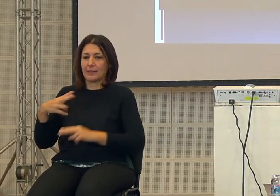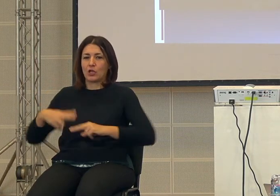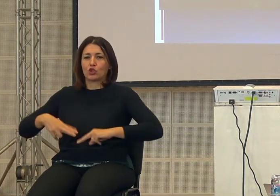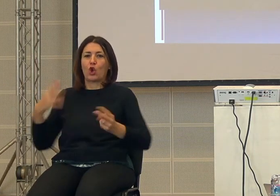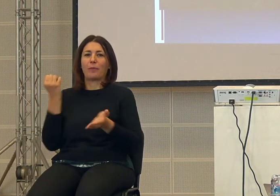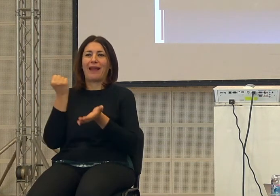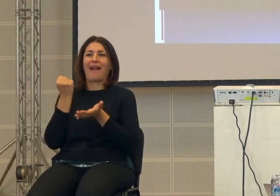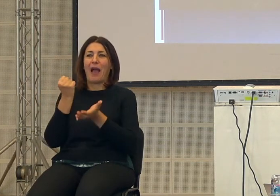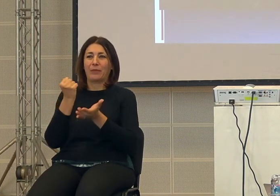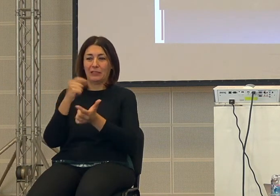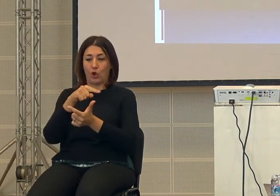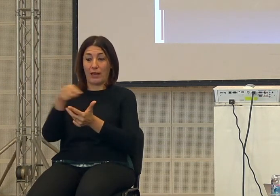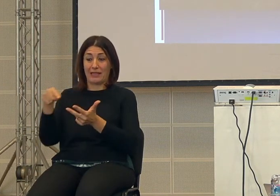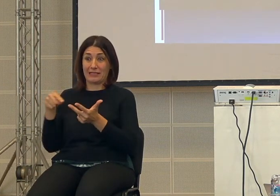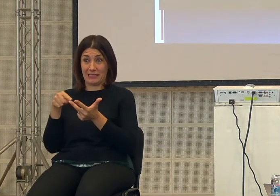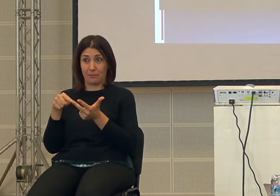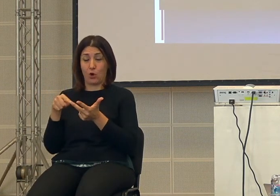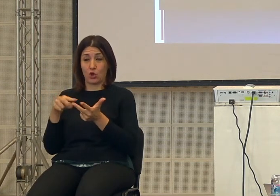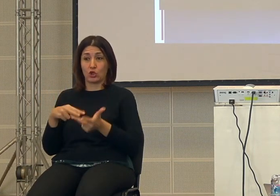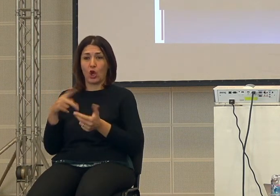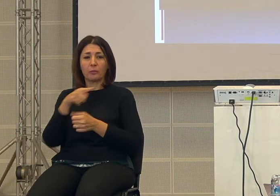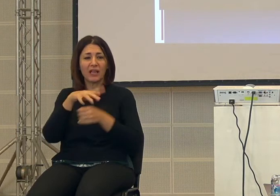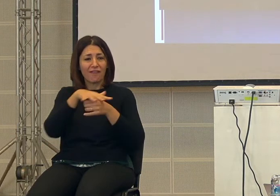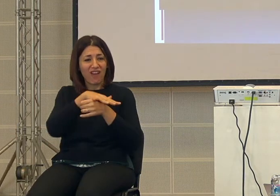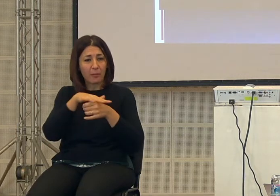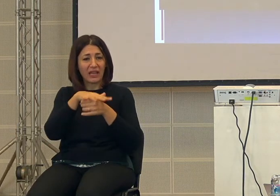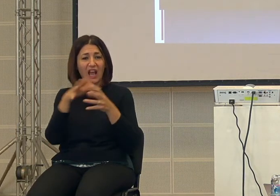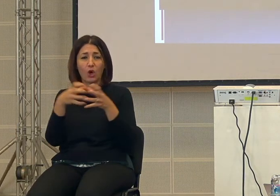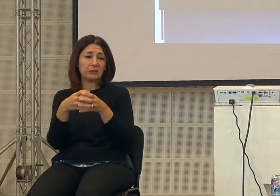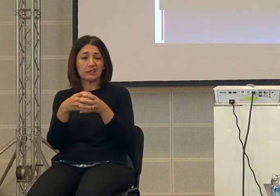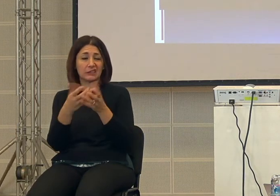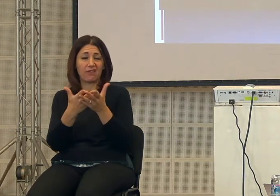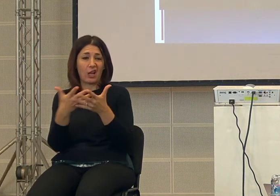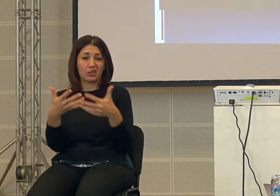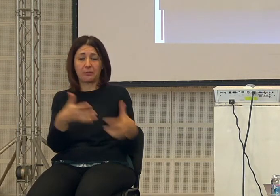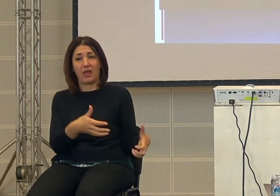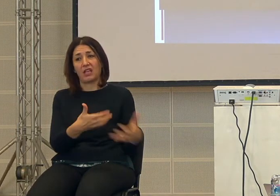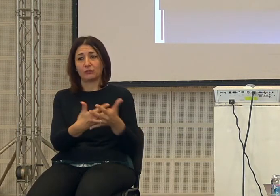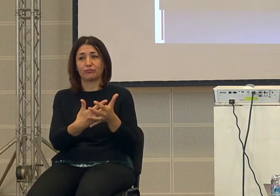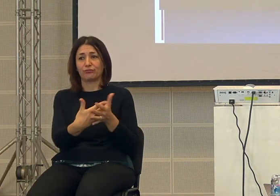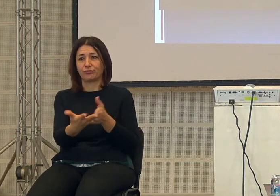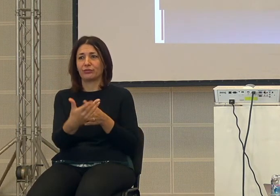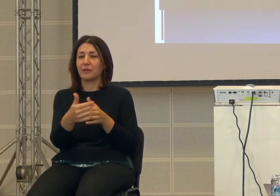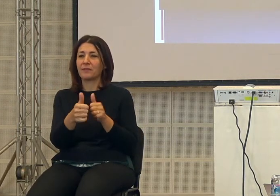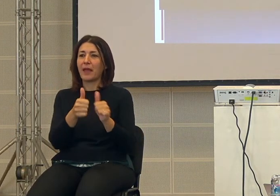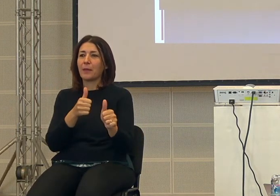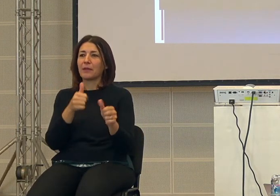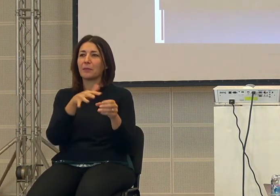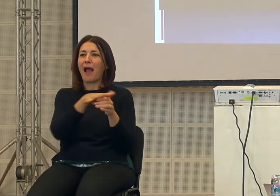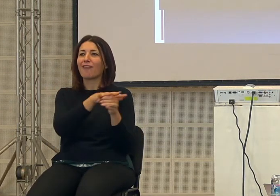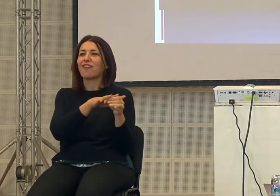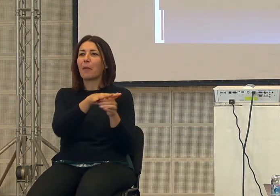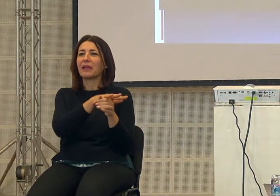le tre cose che vanno insieme queste cose scompaiono prima la famiglia era l'Inps perché